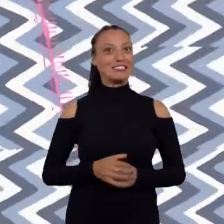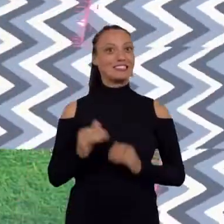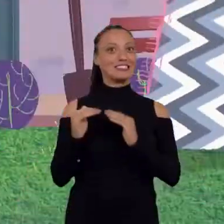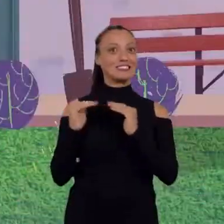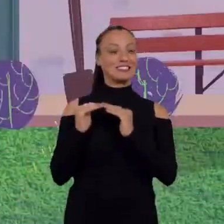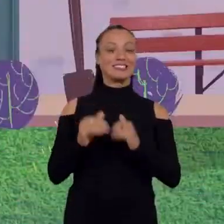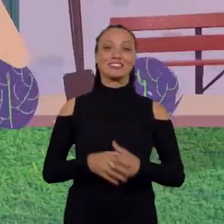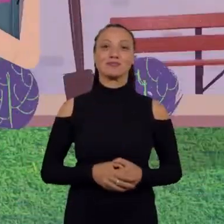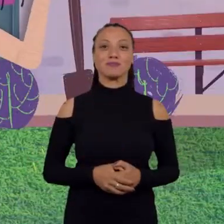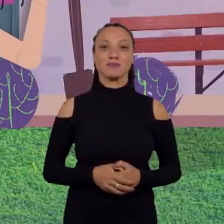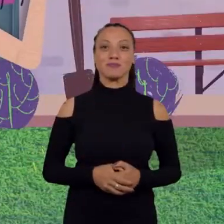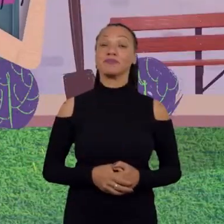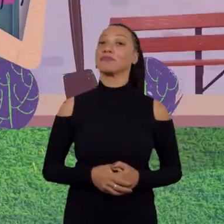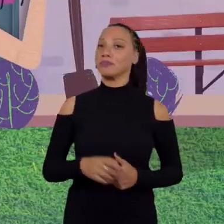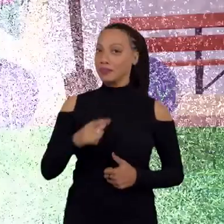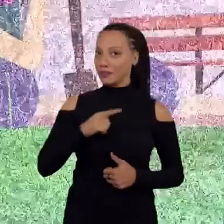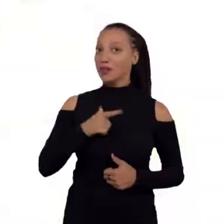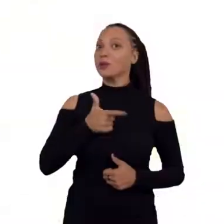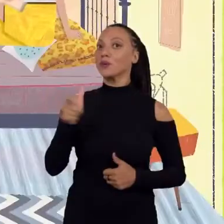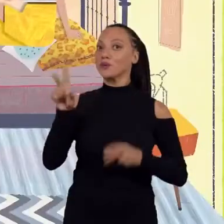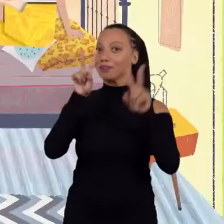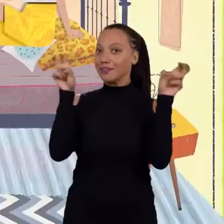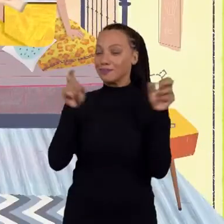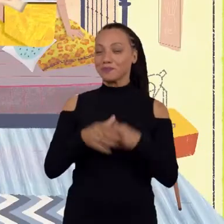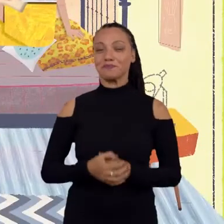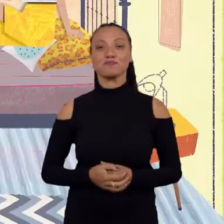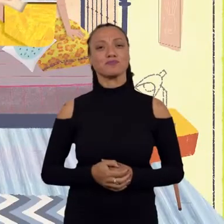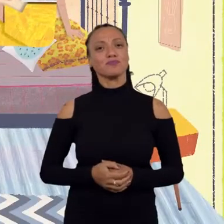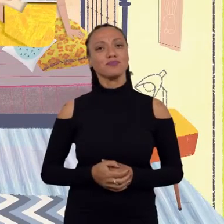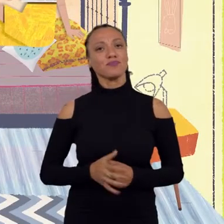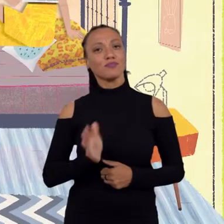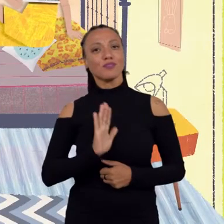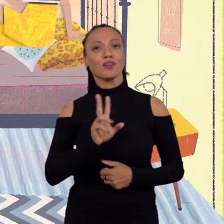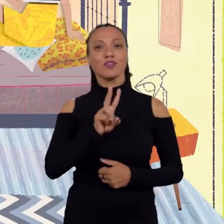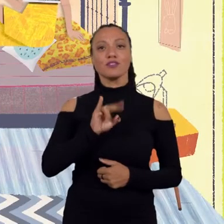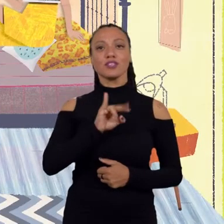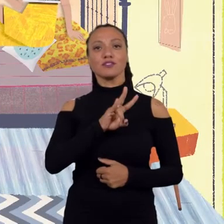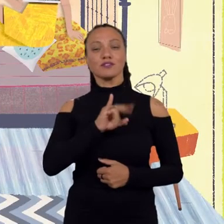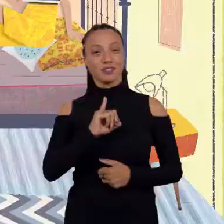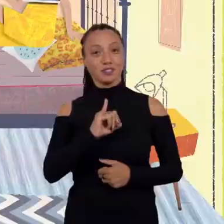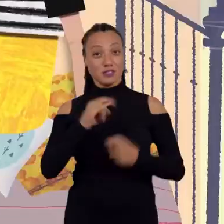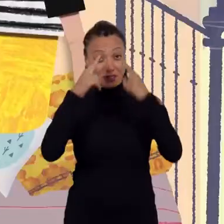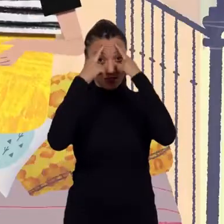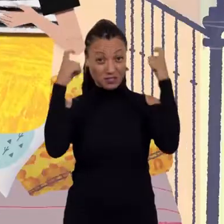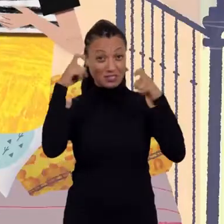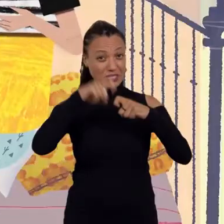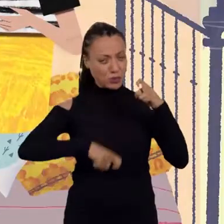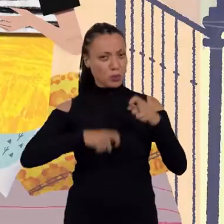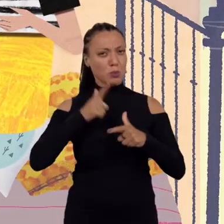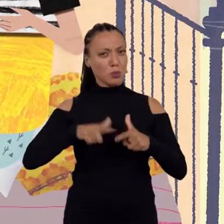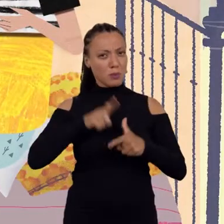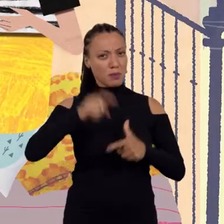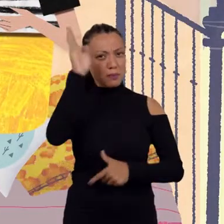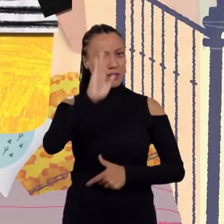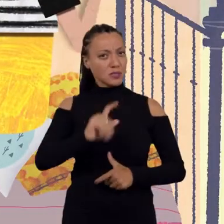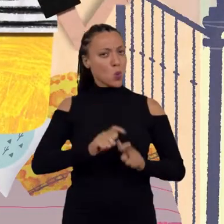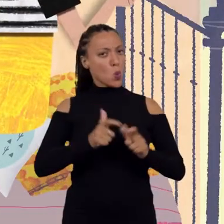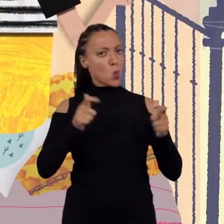E, gente, tem mais. Oi, Vivi. A violência sexual é um problema enorme no Brasil, né? Como é que a gente educa o